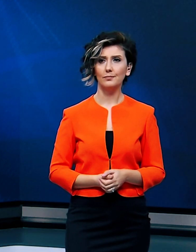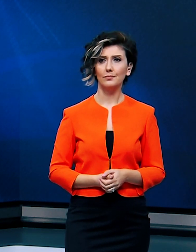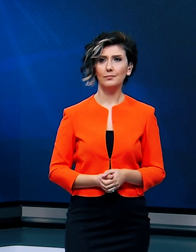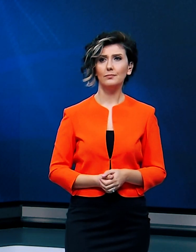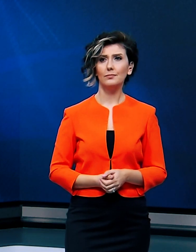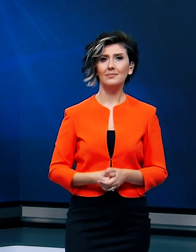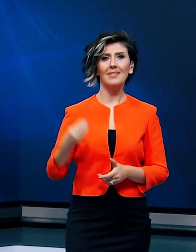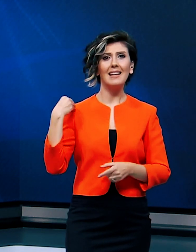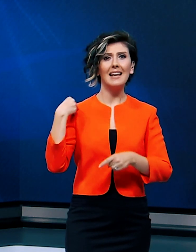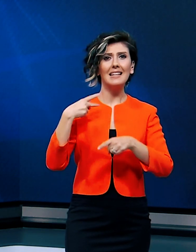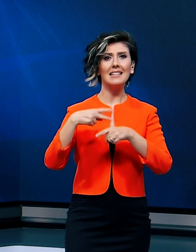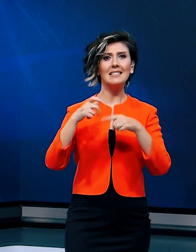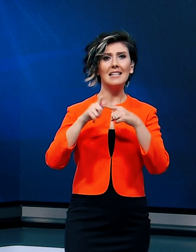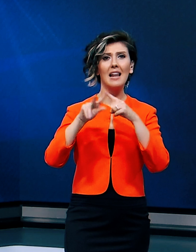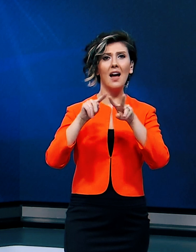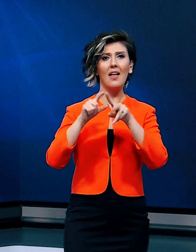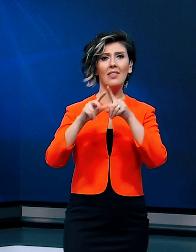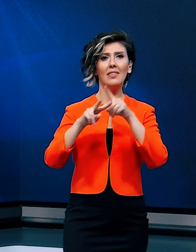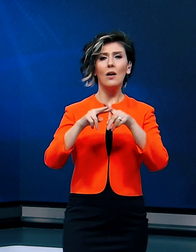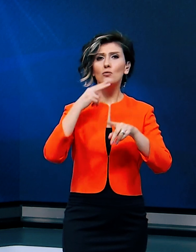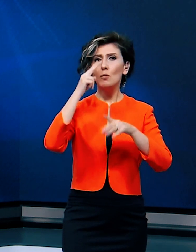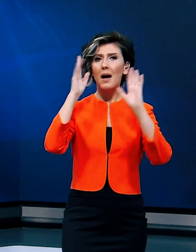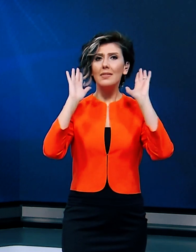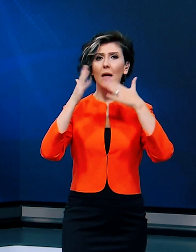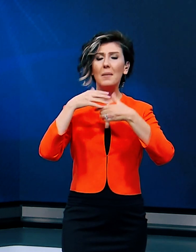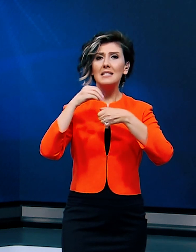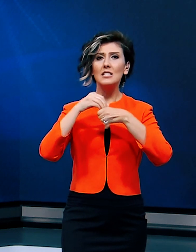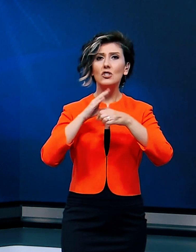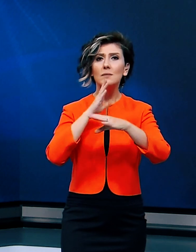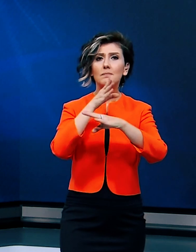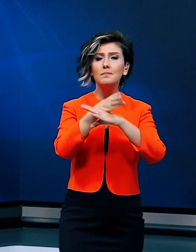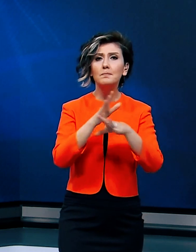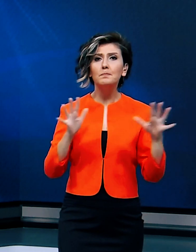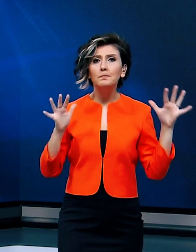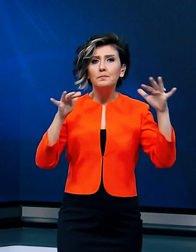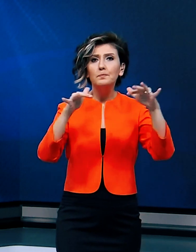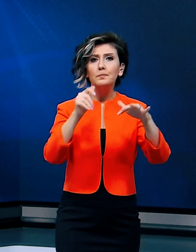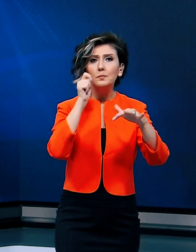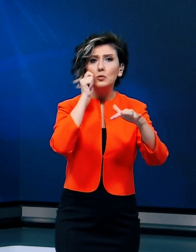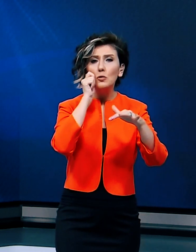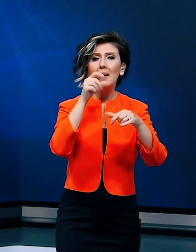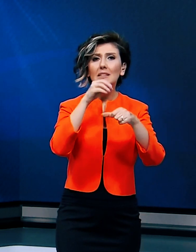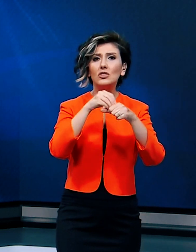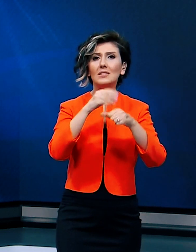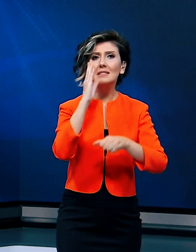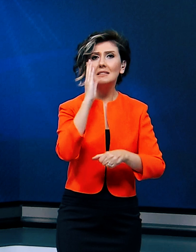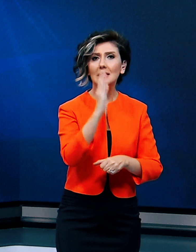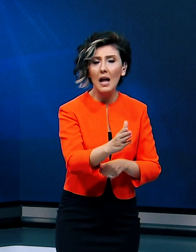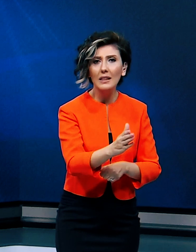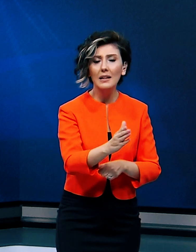Yeni Zelanda'da cuma namazı kılmak için bir araya gelen Müslümanlara yönelik saldırıyı